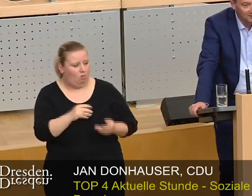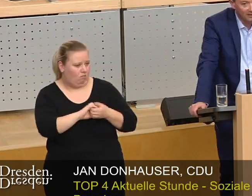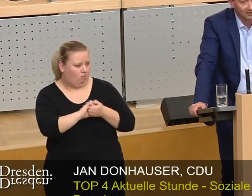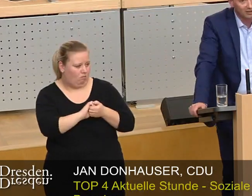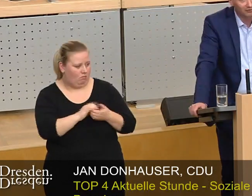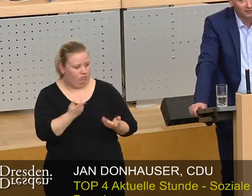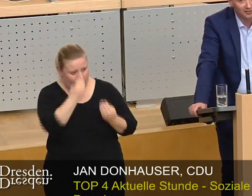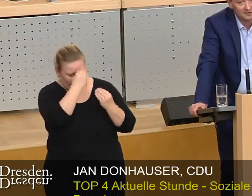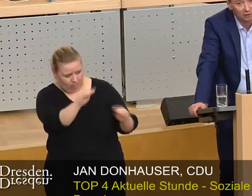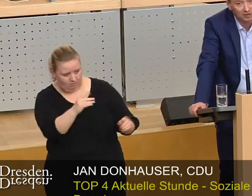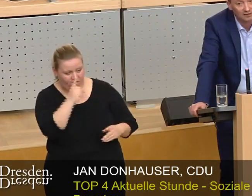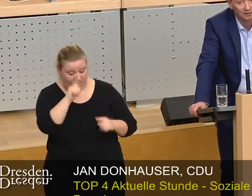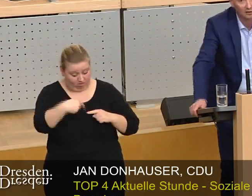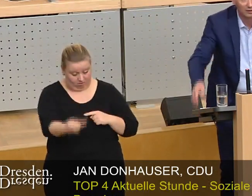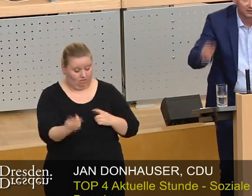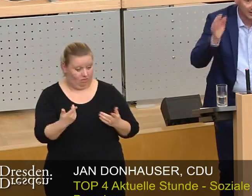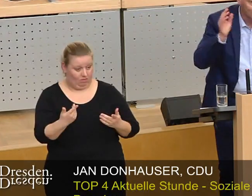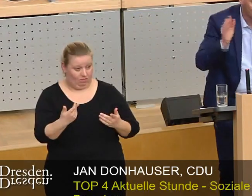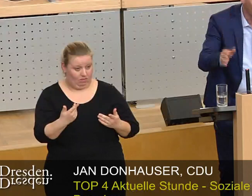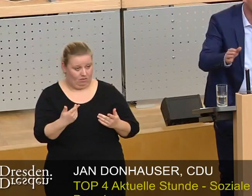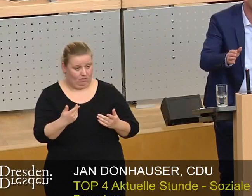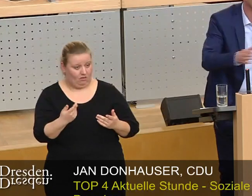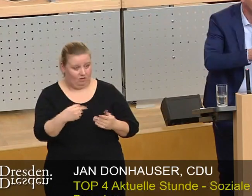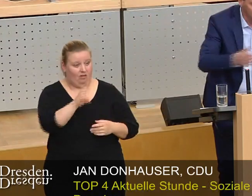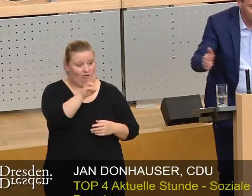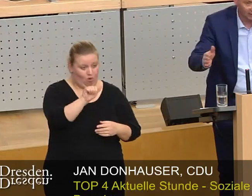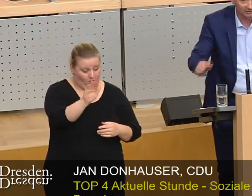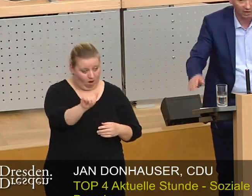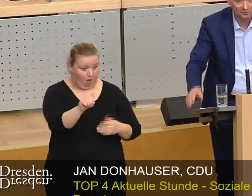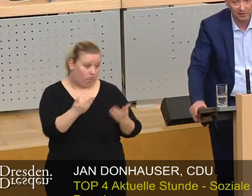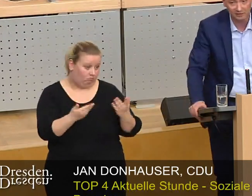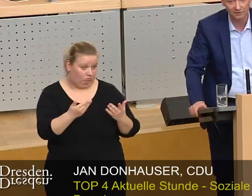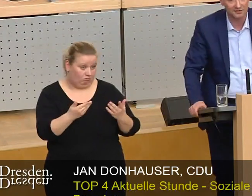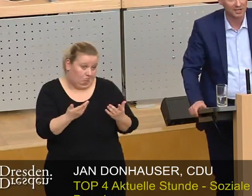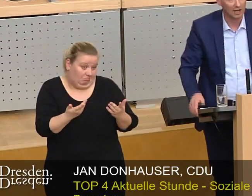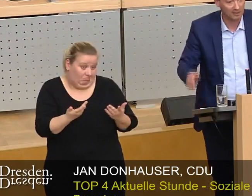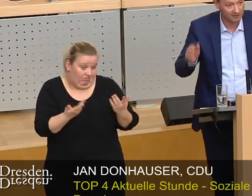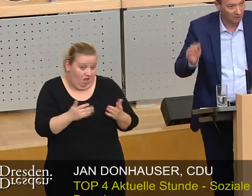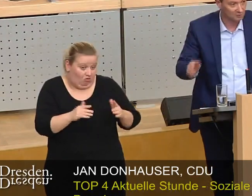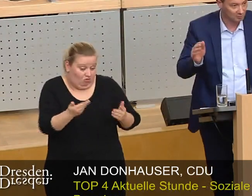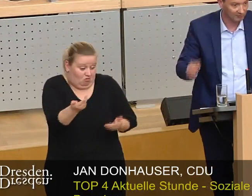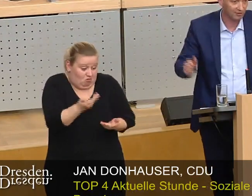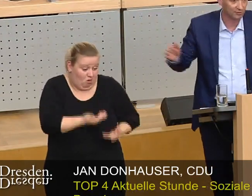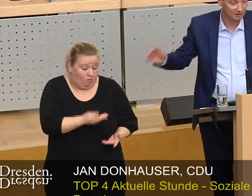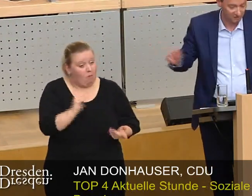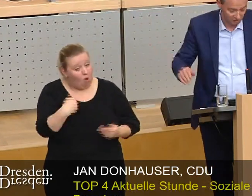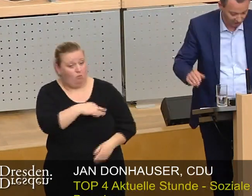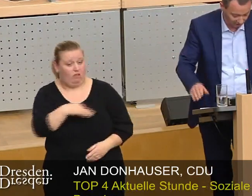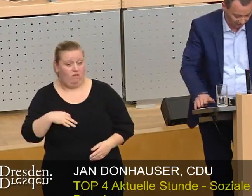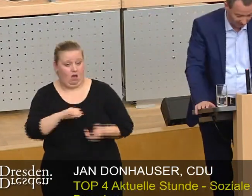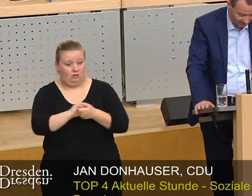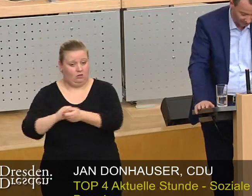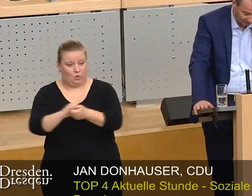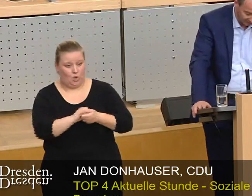Sache, wo wir Sie daran erinnern werden, wenn es darum geht, dann auch neben der Wober, die ja wahrscheinlich nie aufzuhalten ist, aber genauso die Privaten und die